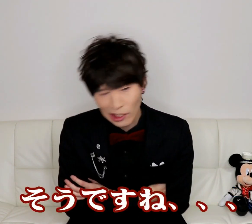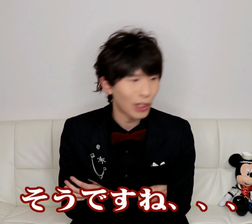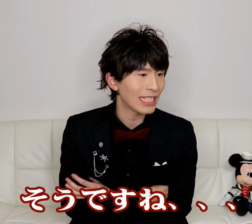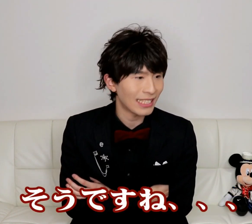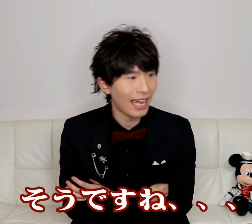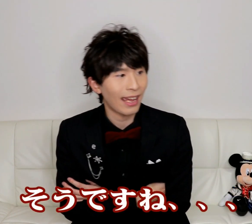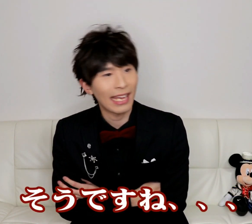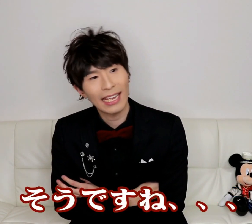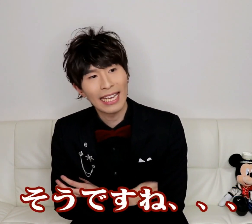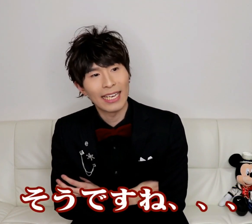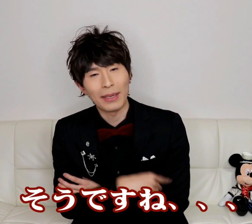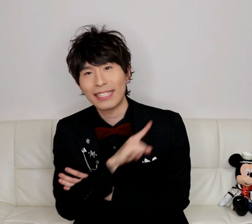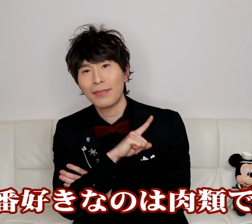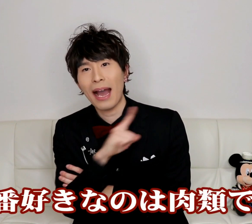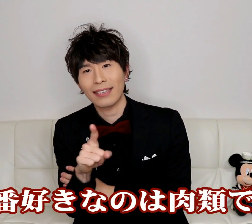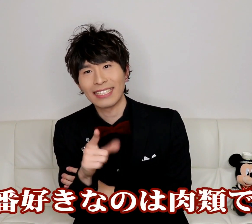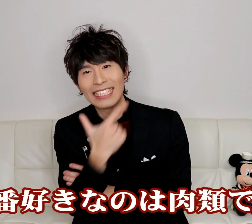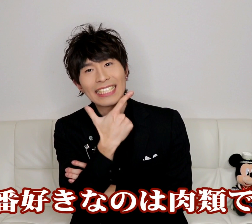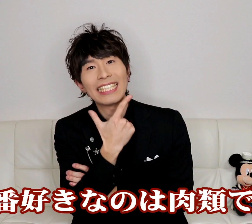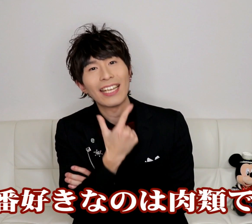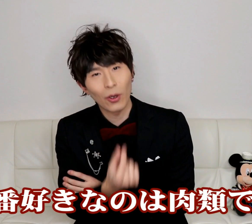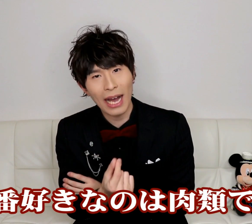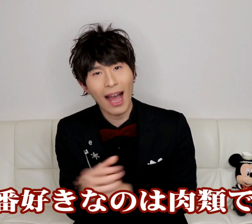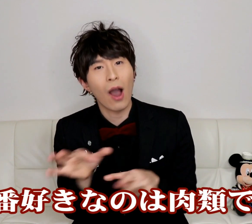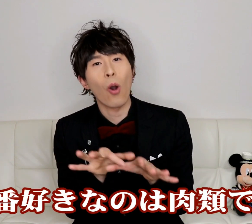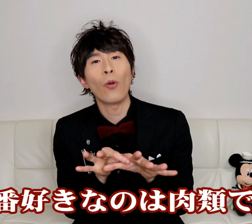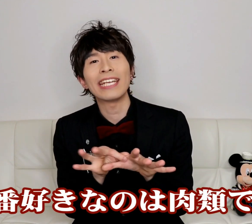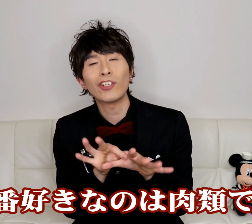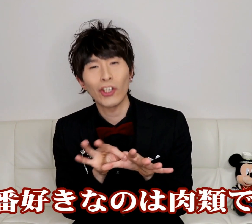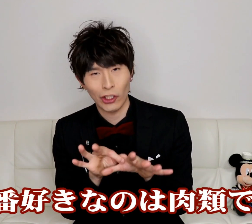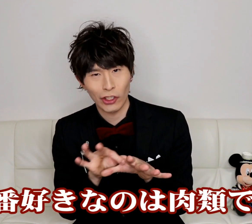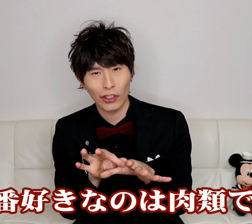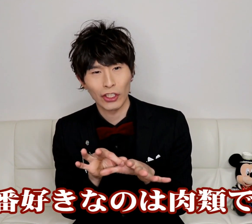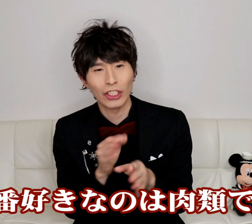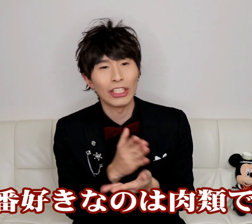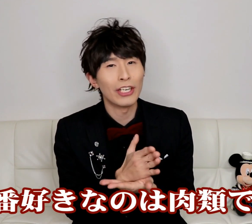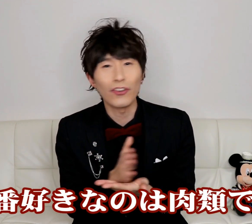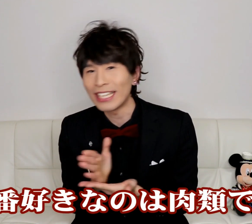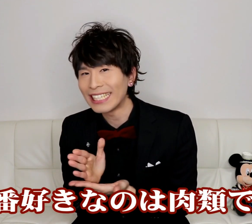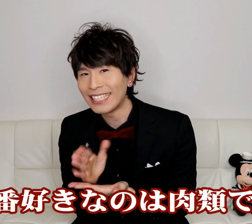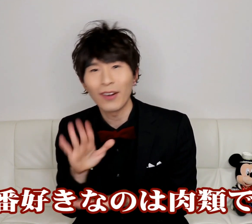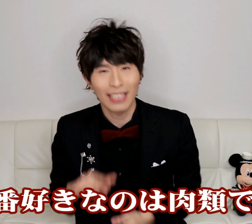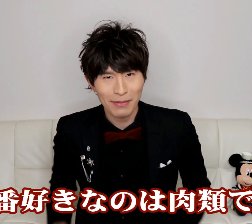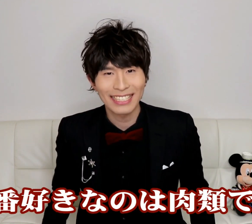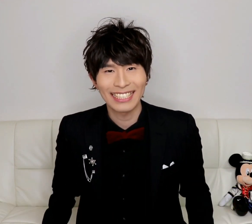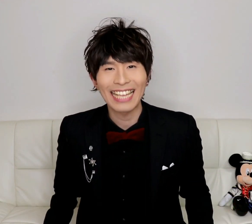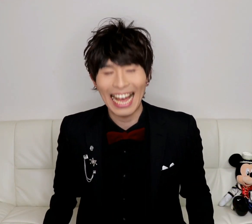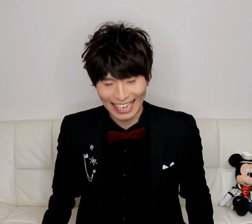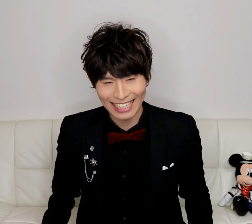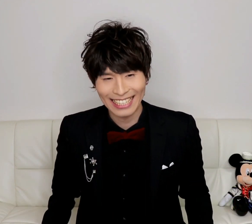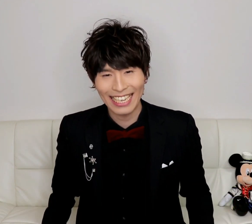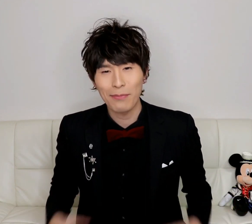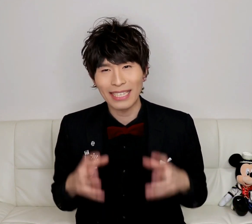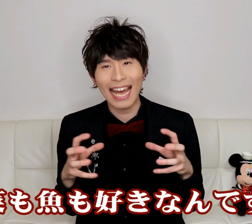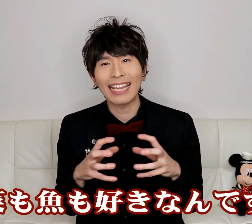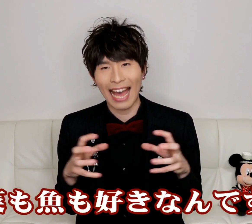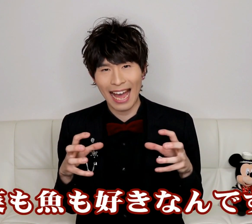そうですねまあ一番好きなのはお肉類でございますはいまあサラダ